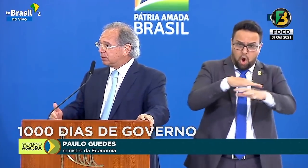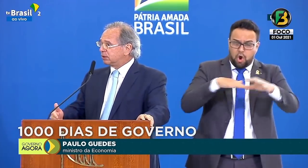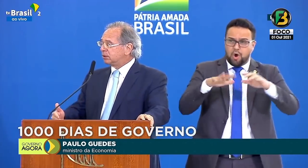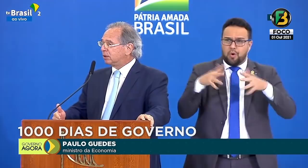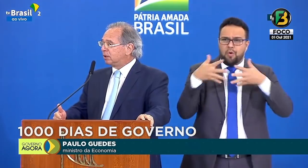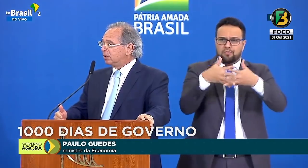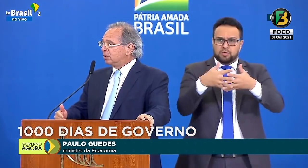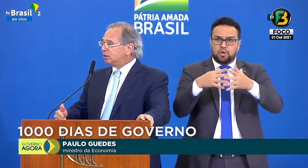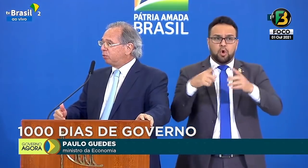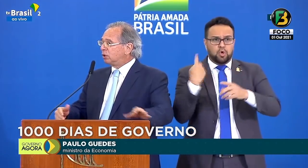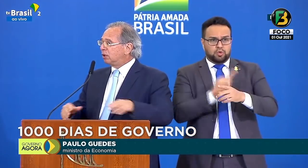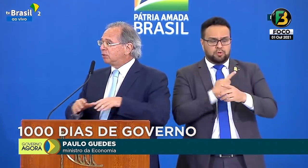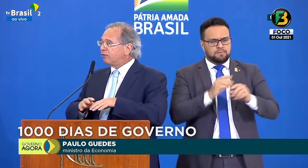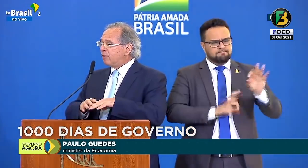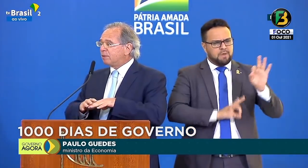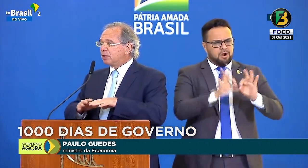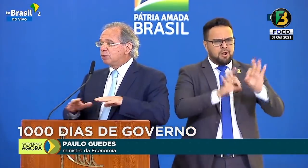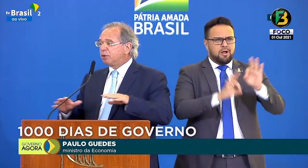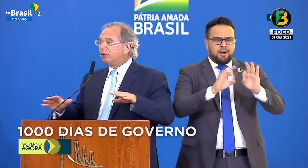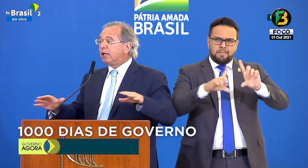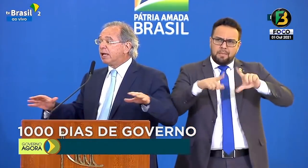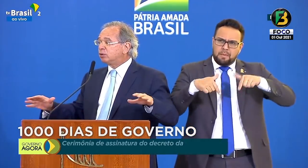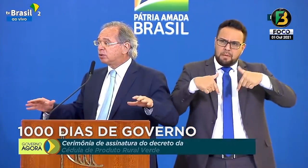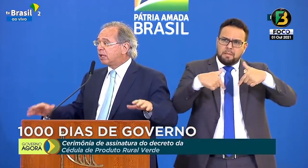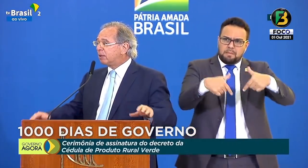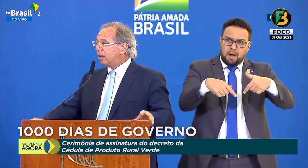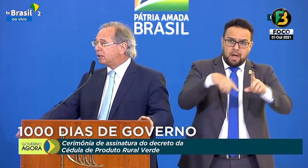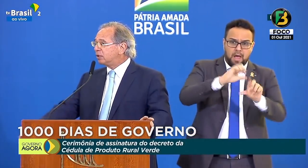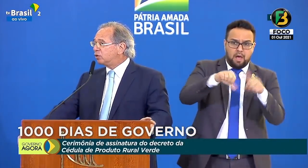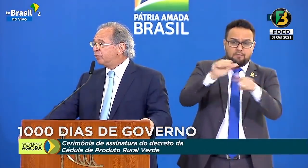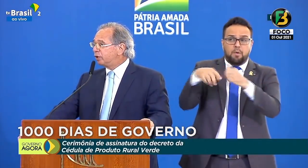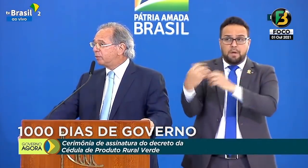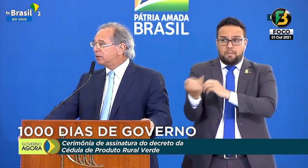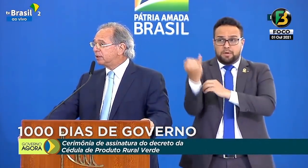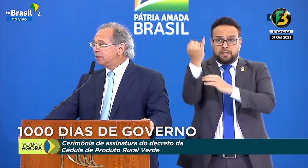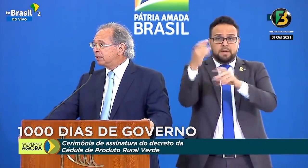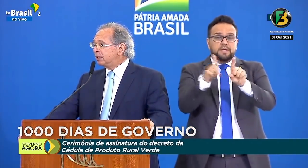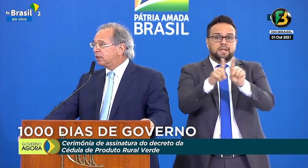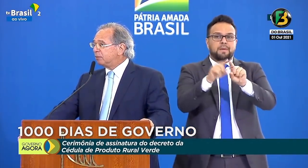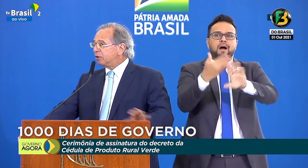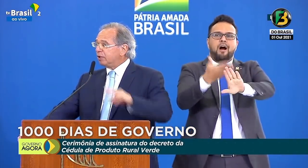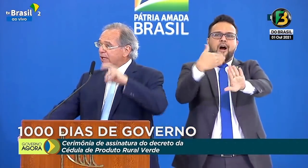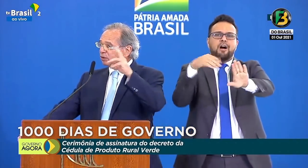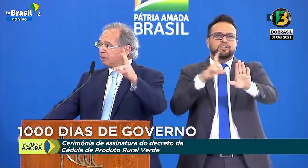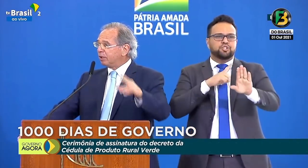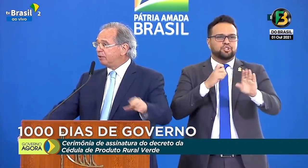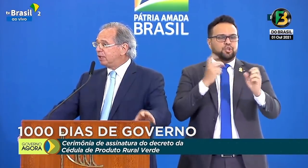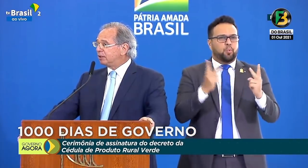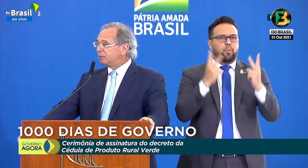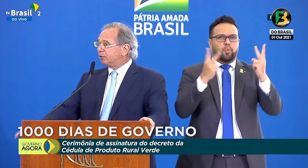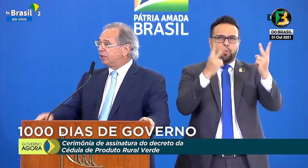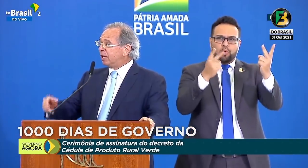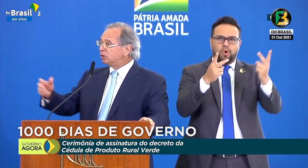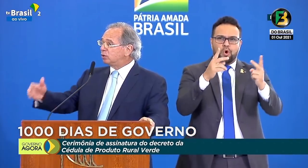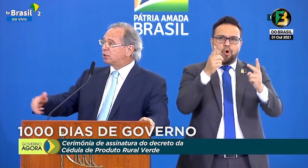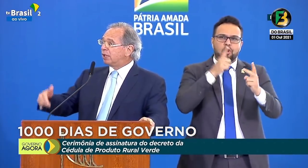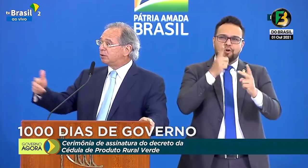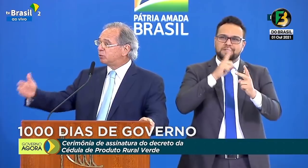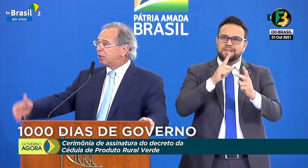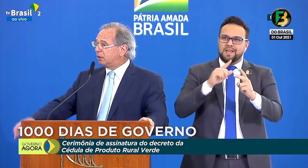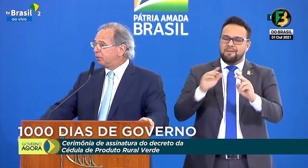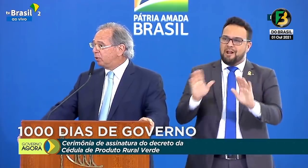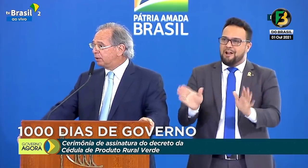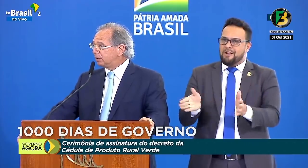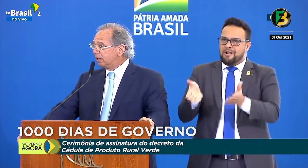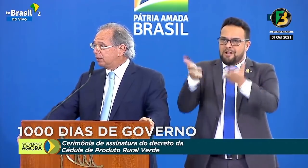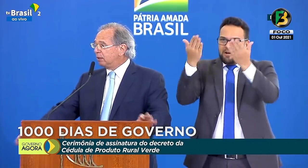importantes, desmontamos a fábrica de privilégios, que era a máquina de governo brasileira, privilégios na Previdência, privilégios nos